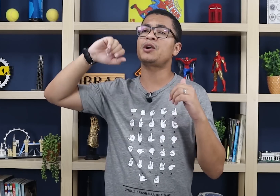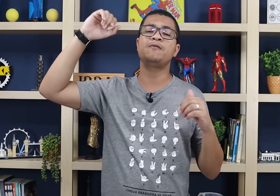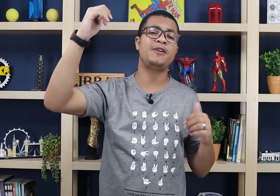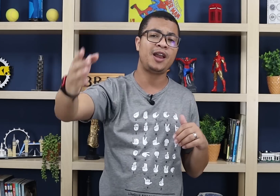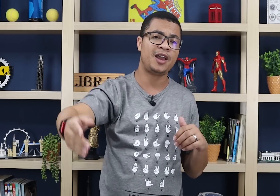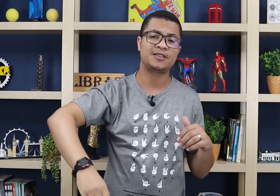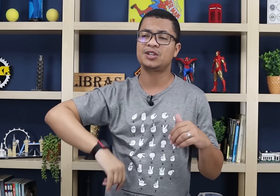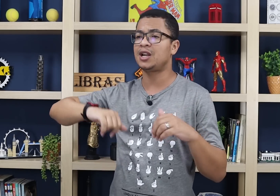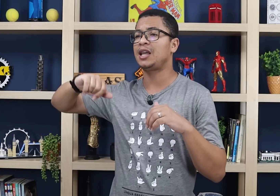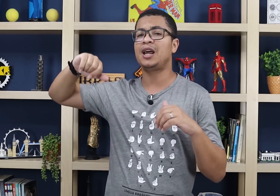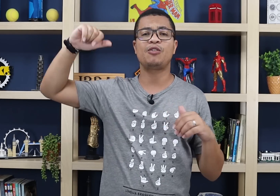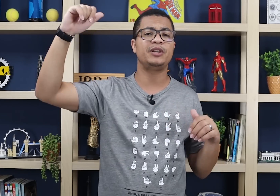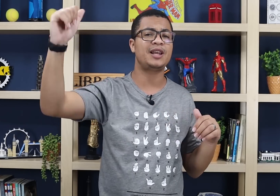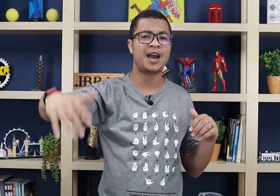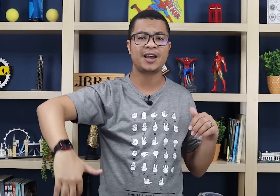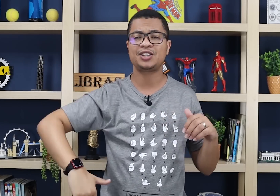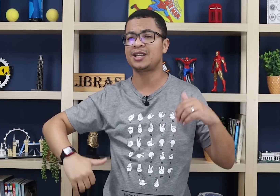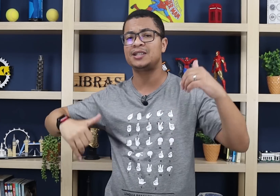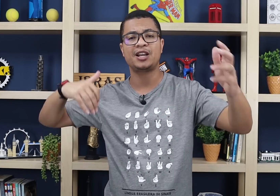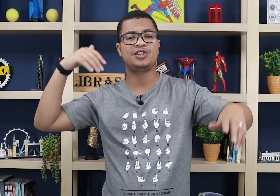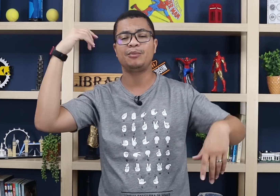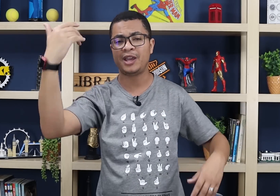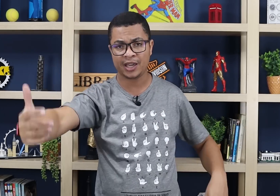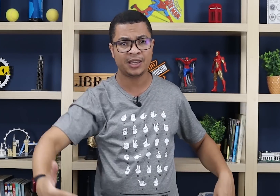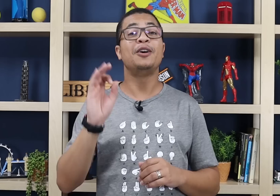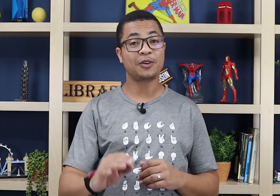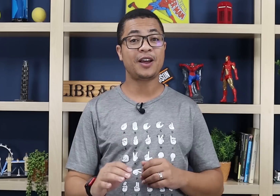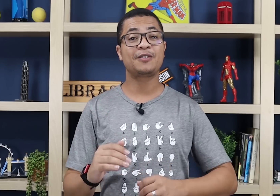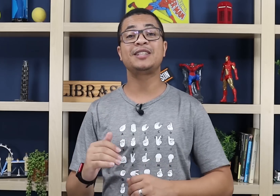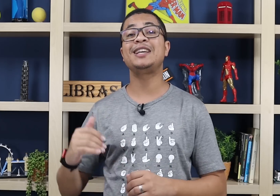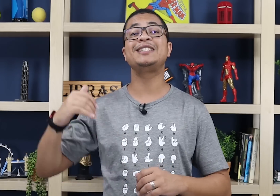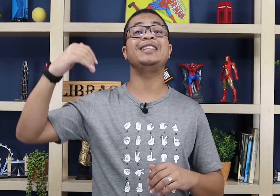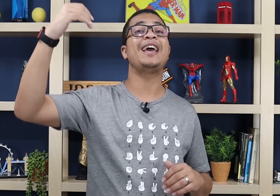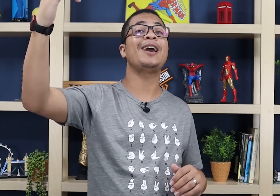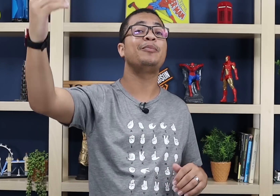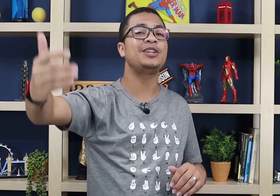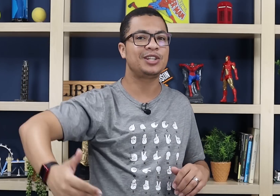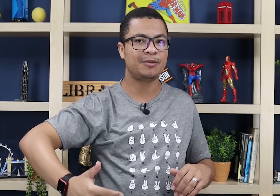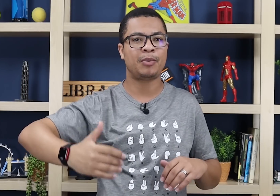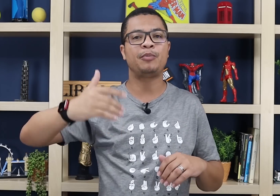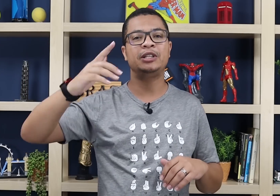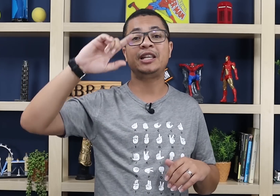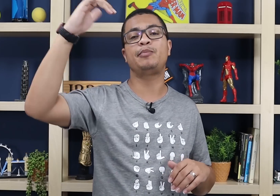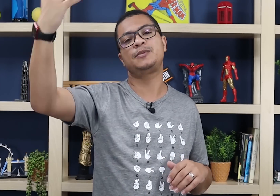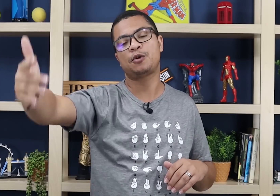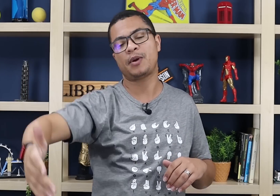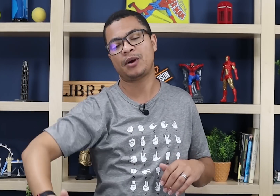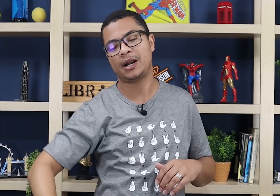já conversa, você já tá lá na comunidade, você já tá interagindo bem. Não tô falando que você tem que ser intérprete pra poder depois se preocupar com a